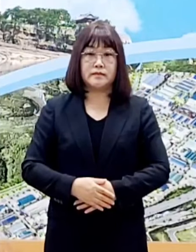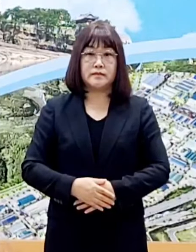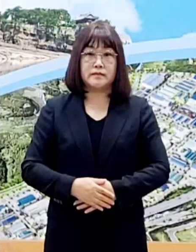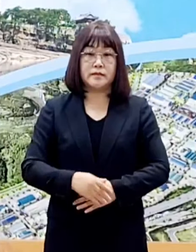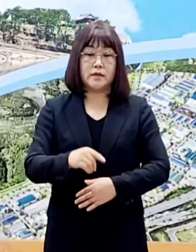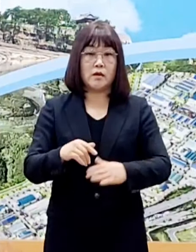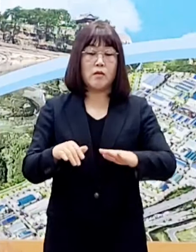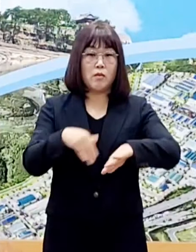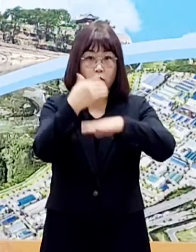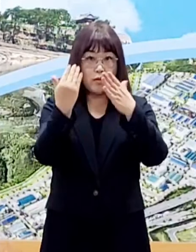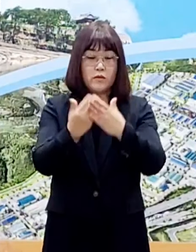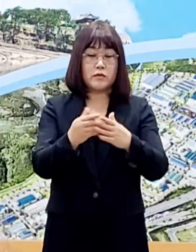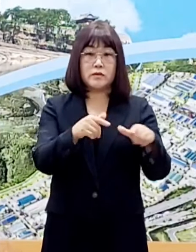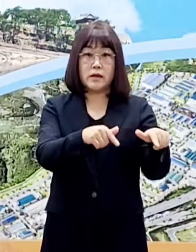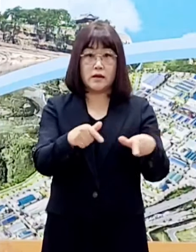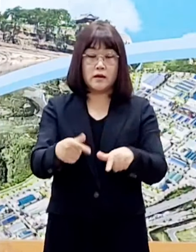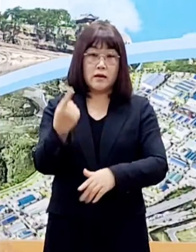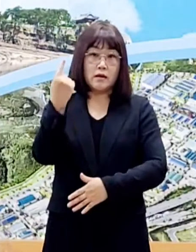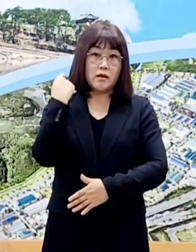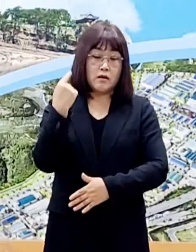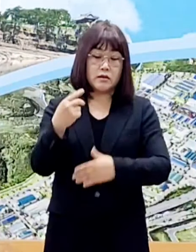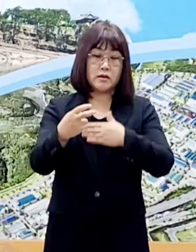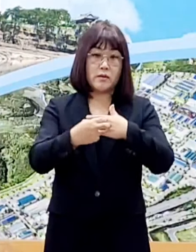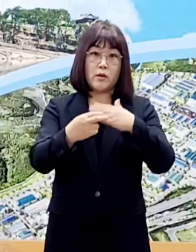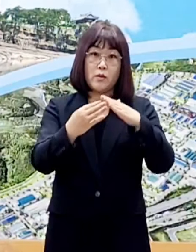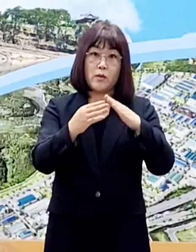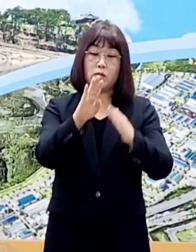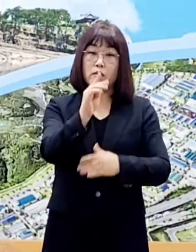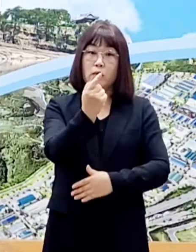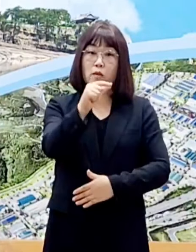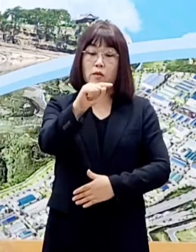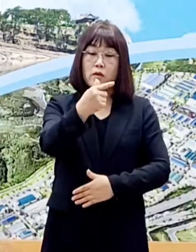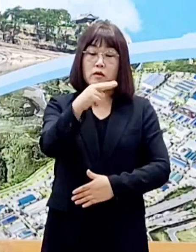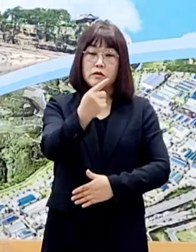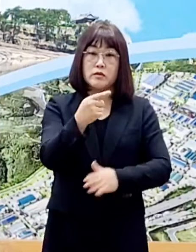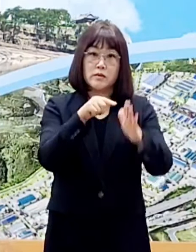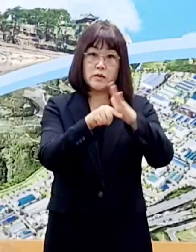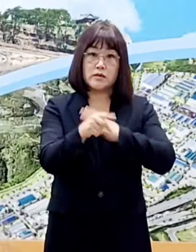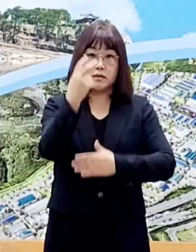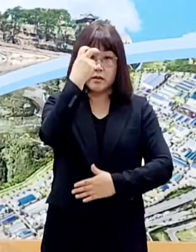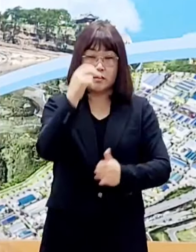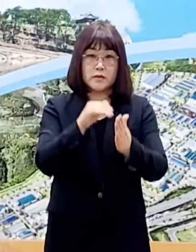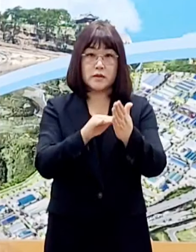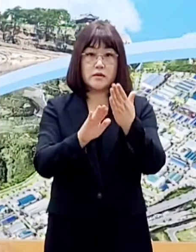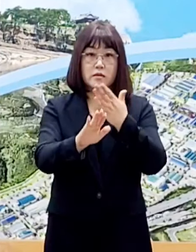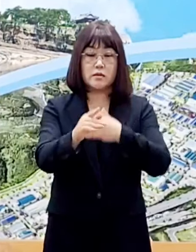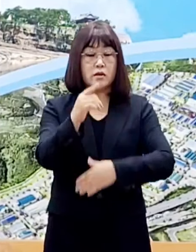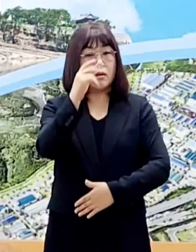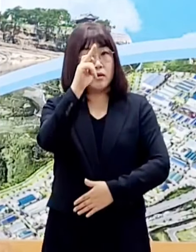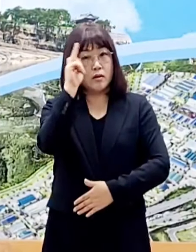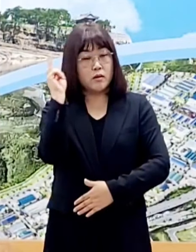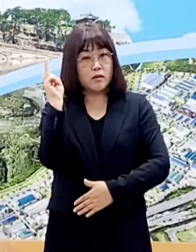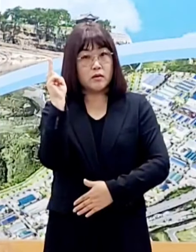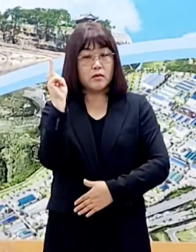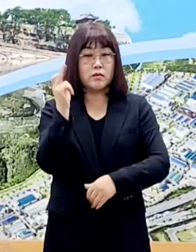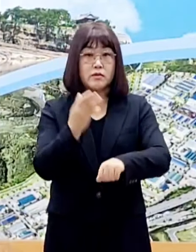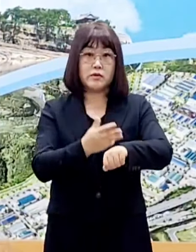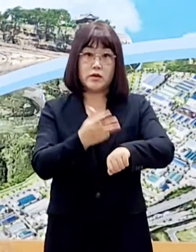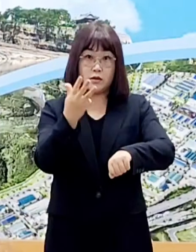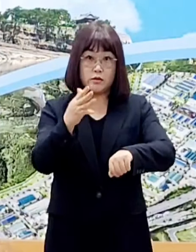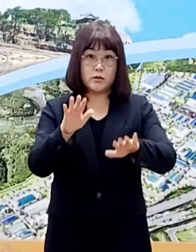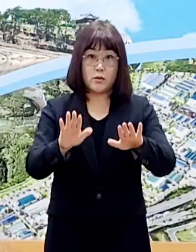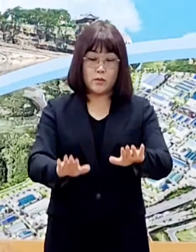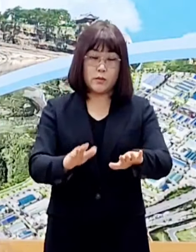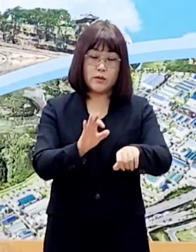이분들은 각각 어제 관내 병원 및 보건소 선별진료소에서 검사 후 어제 오후 8시와